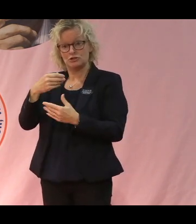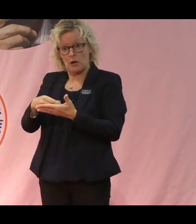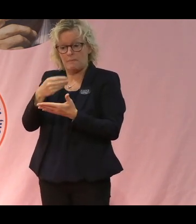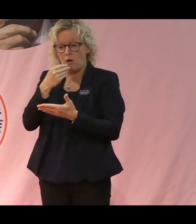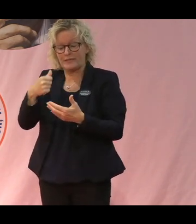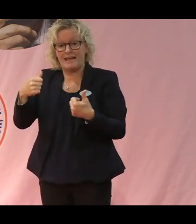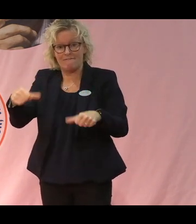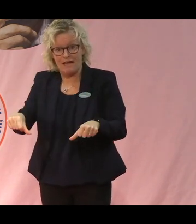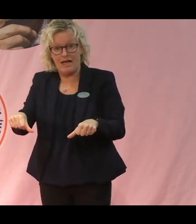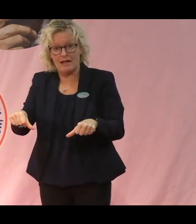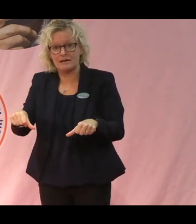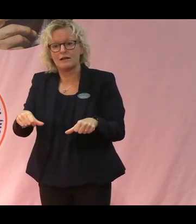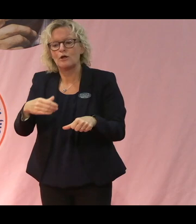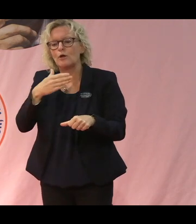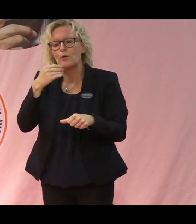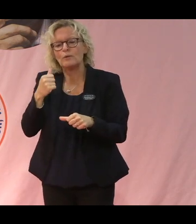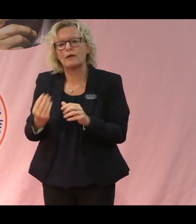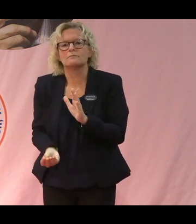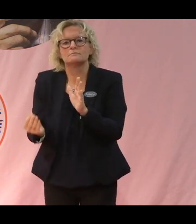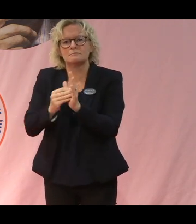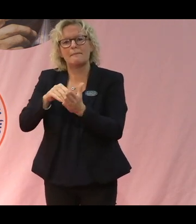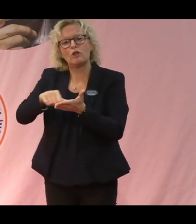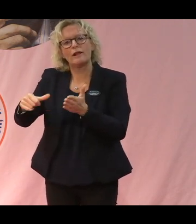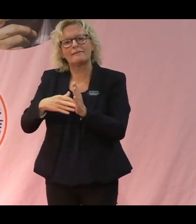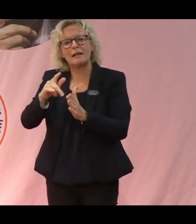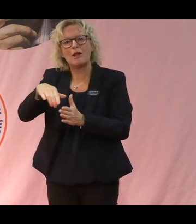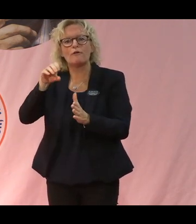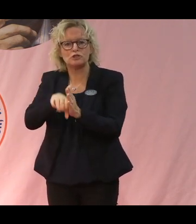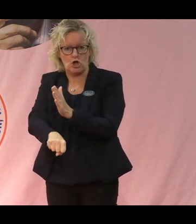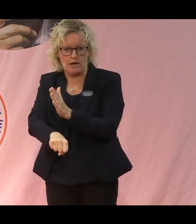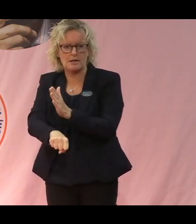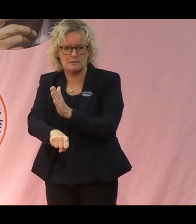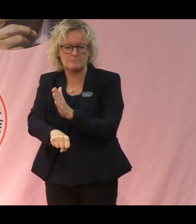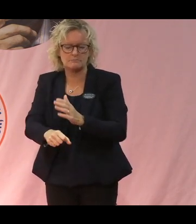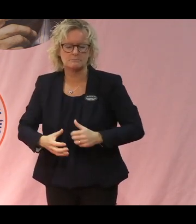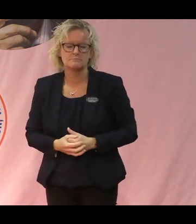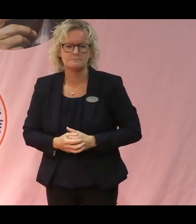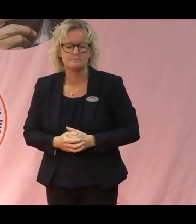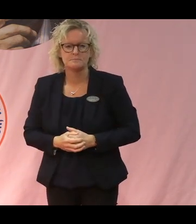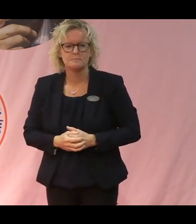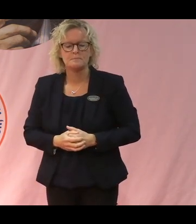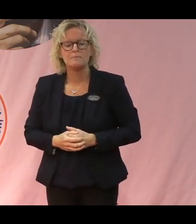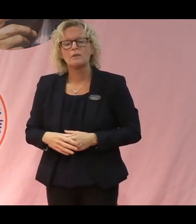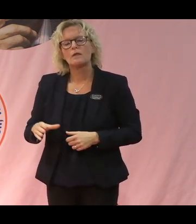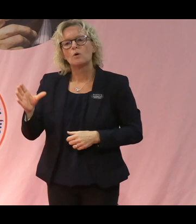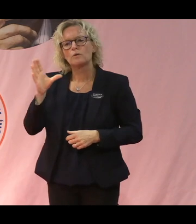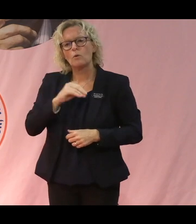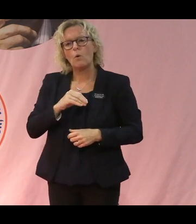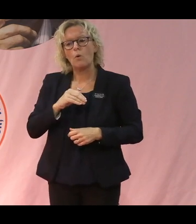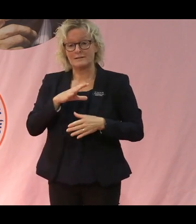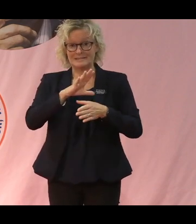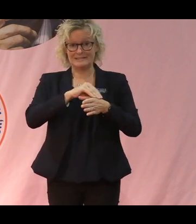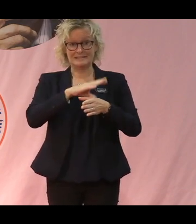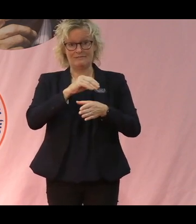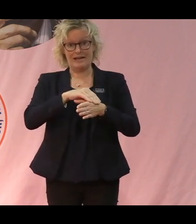inte med miljöförstöringskostnaderna för i det priset vi betalar. Och då är ju Sverige